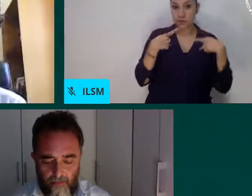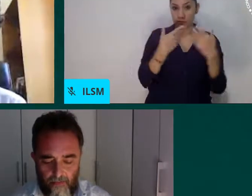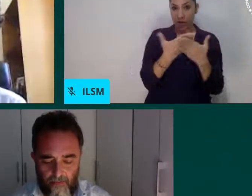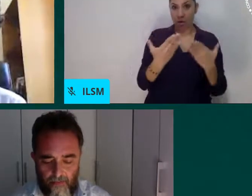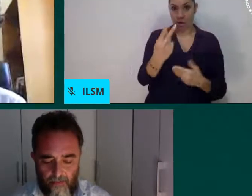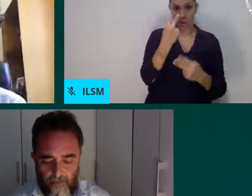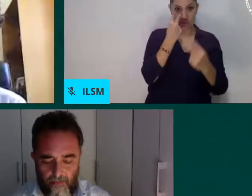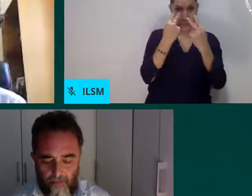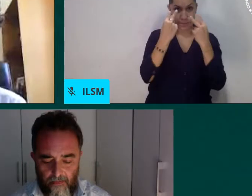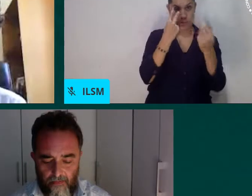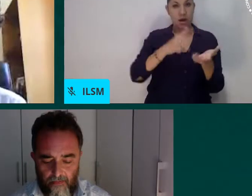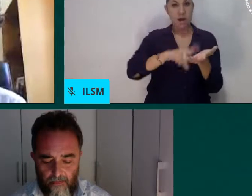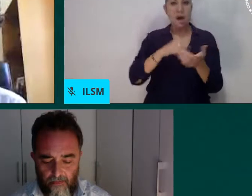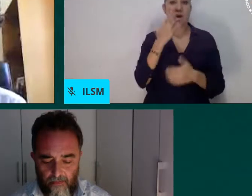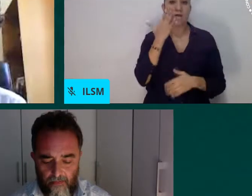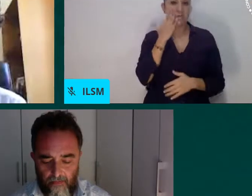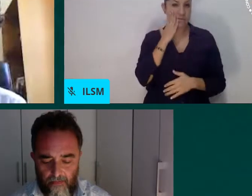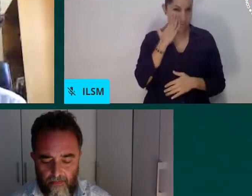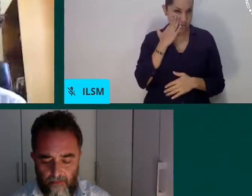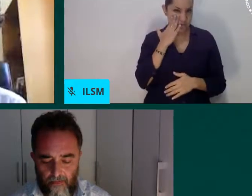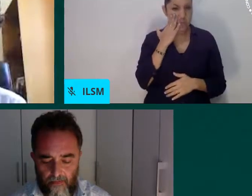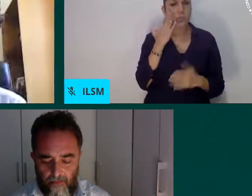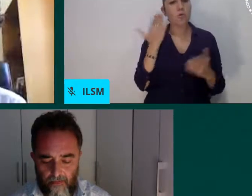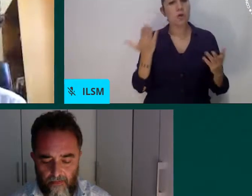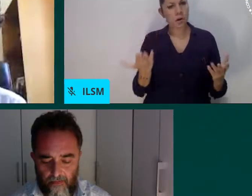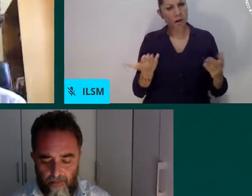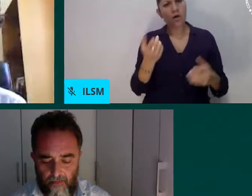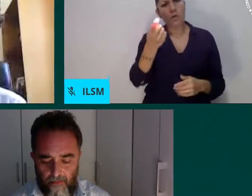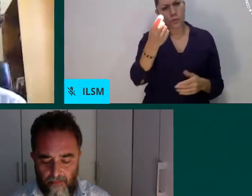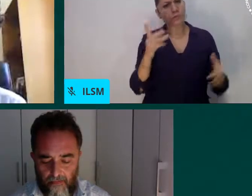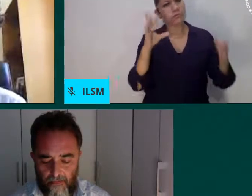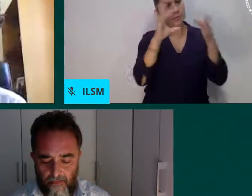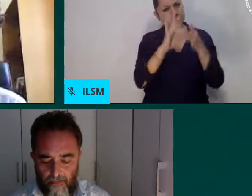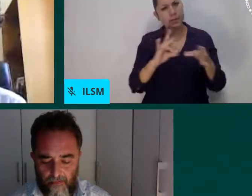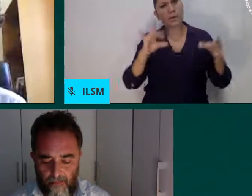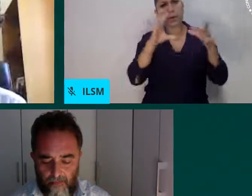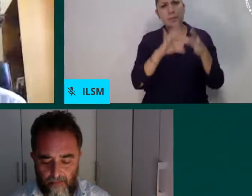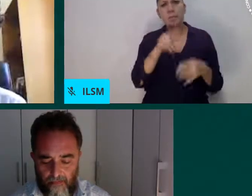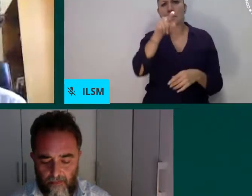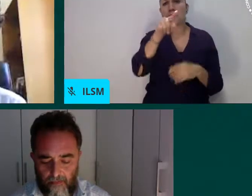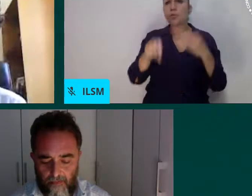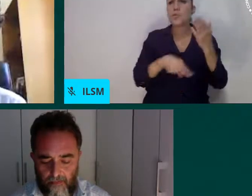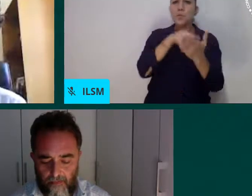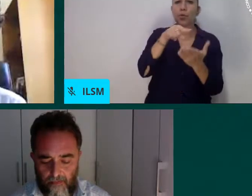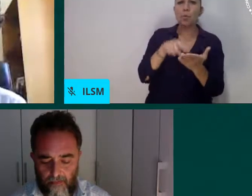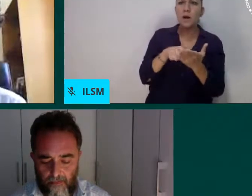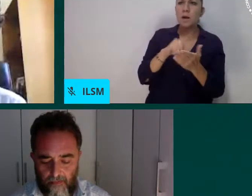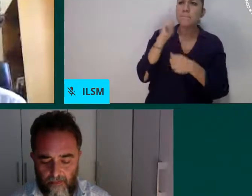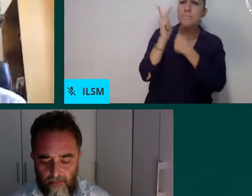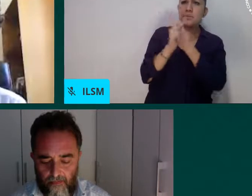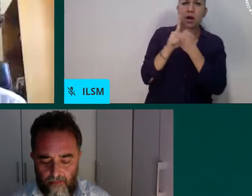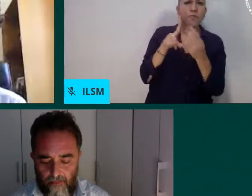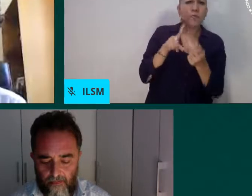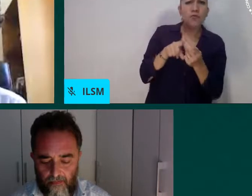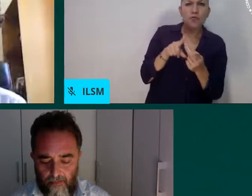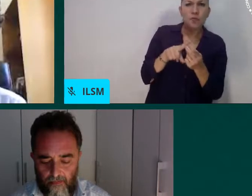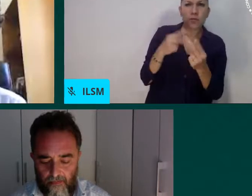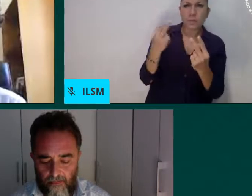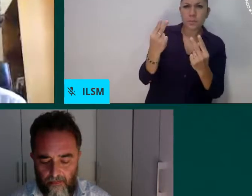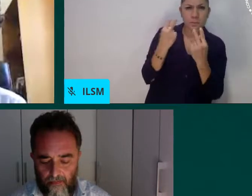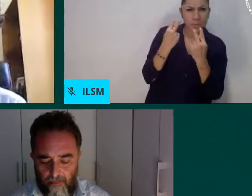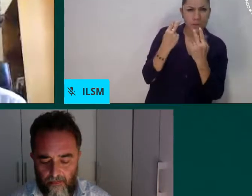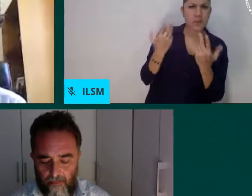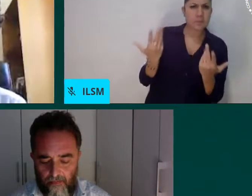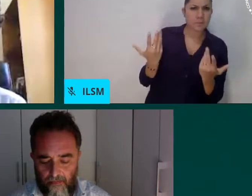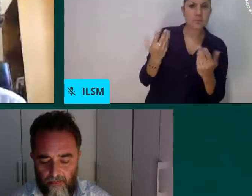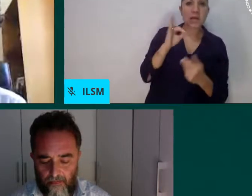lugar del mundo se encuentran y si tienen preguntas para nuestros panelistas, por favor enviarlas en el